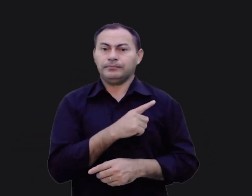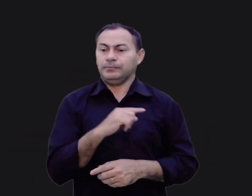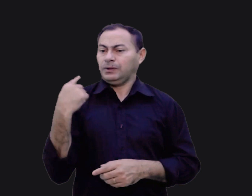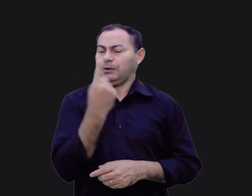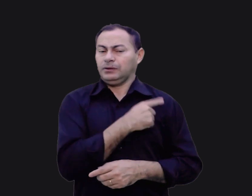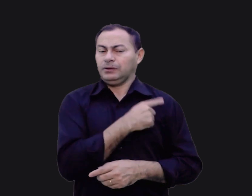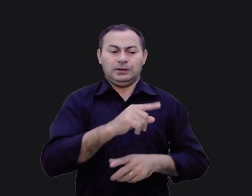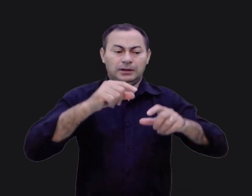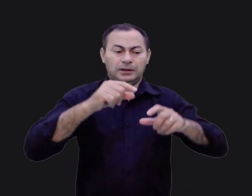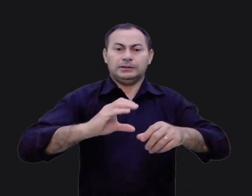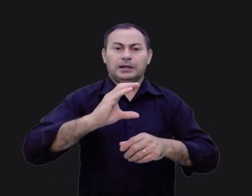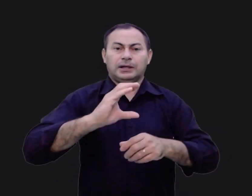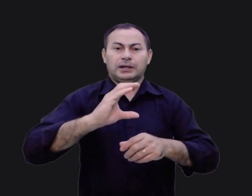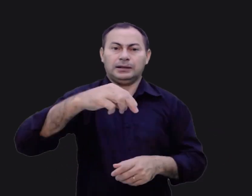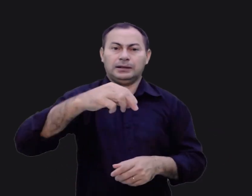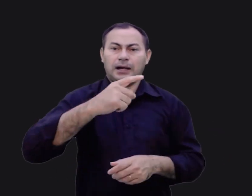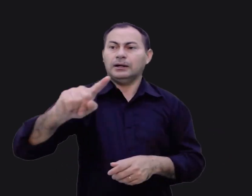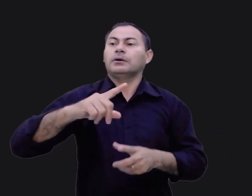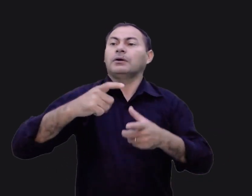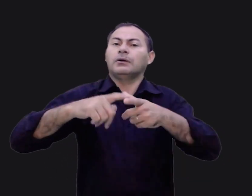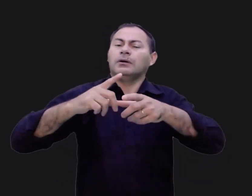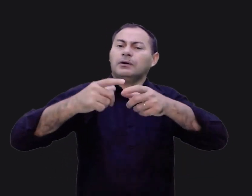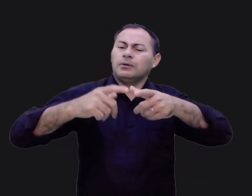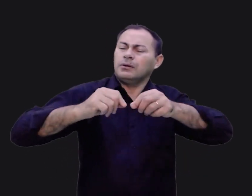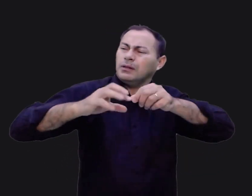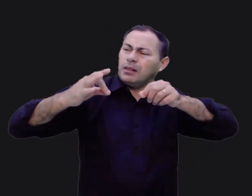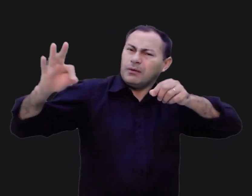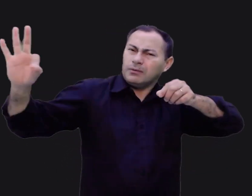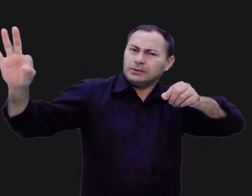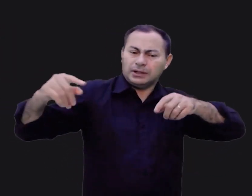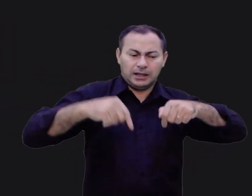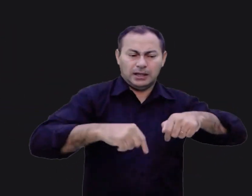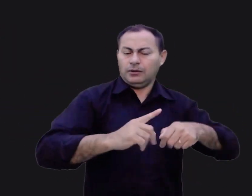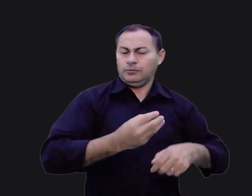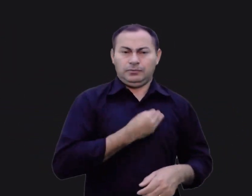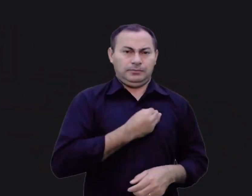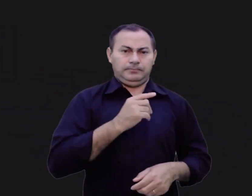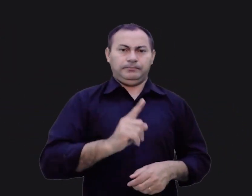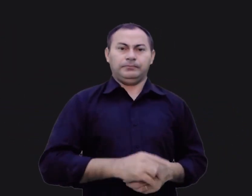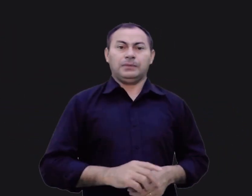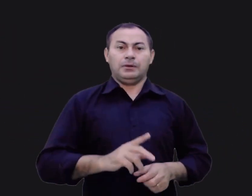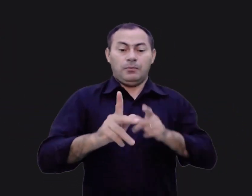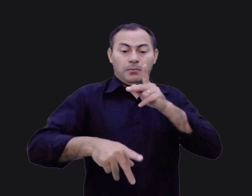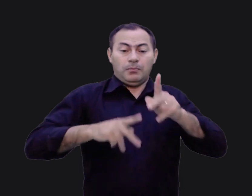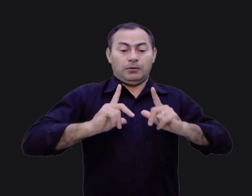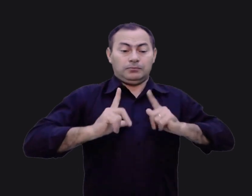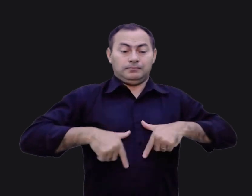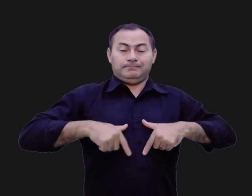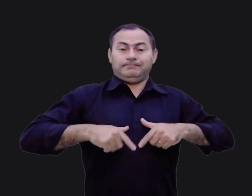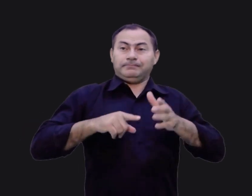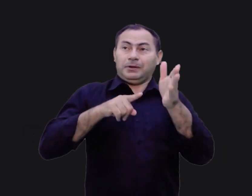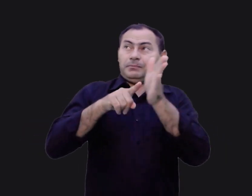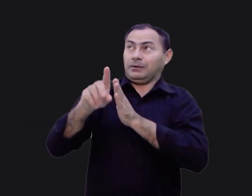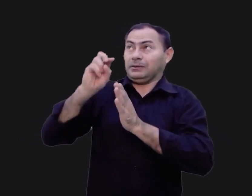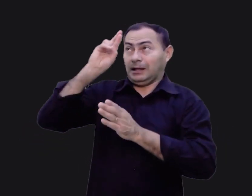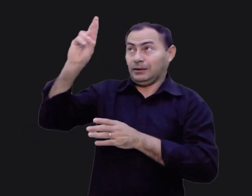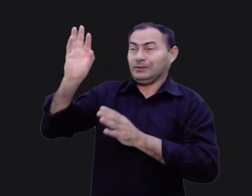Nós não somos da terra de Canaã. Somos de uma terra muito distante. Sabe, os israelitas não consultaram ao Senhor.